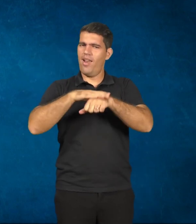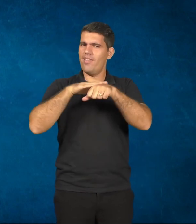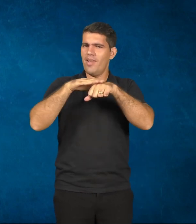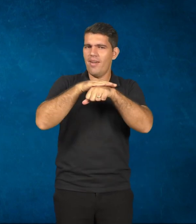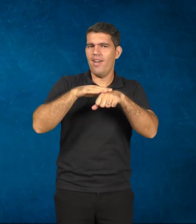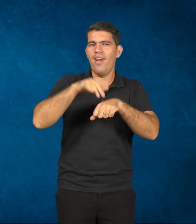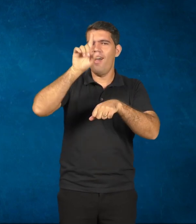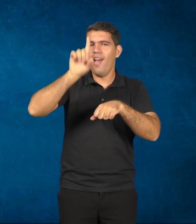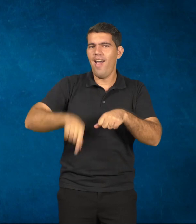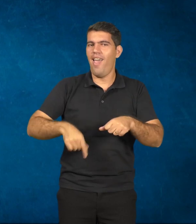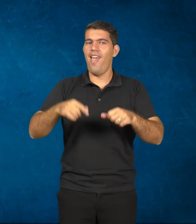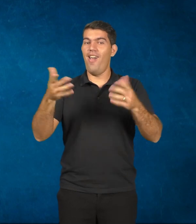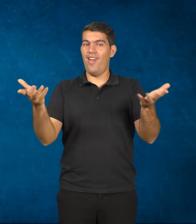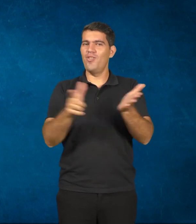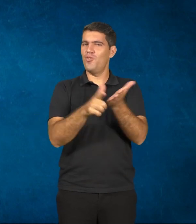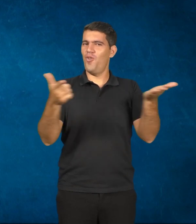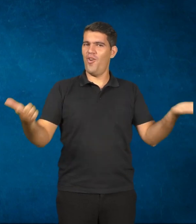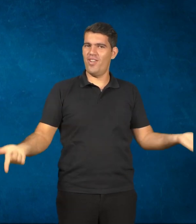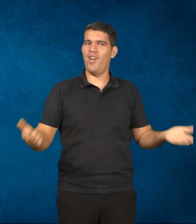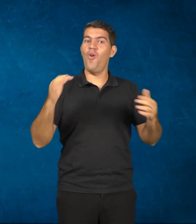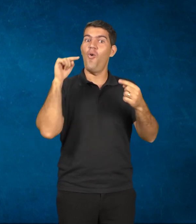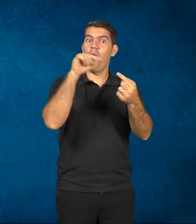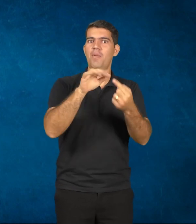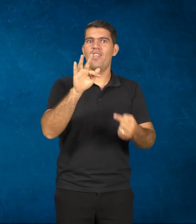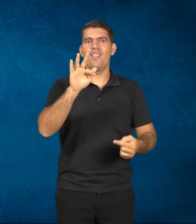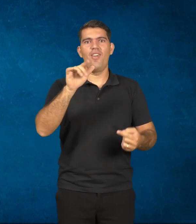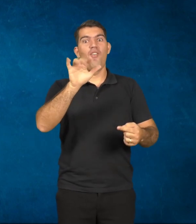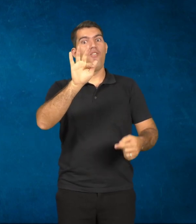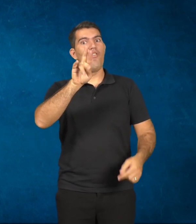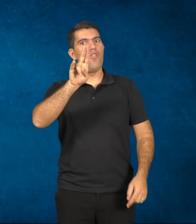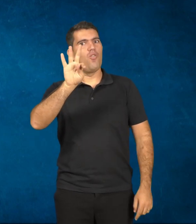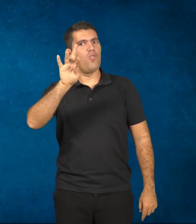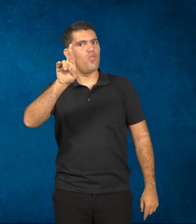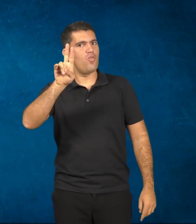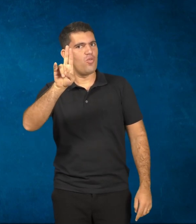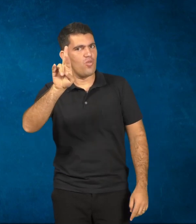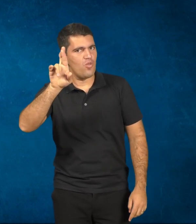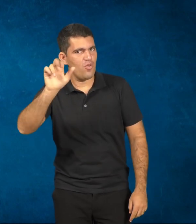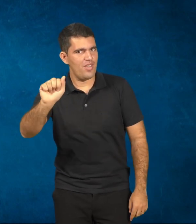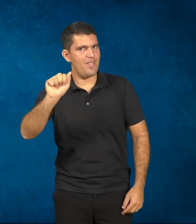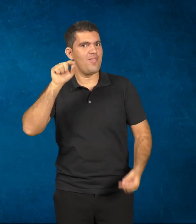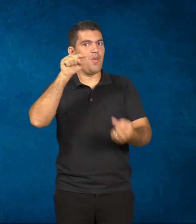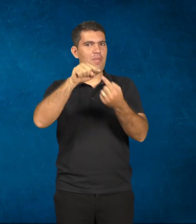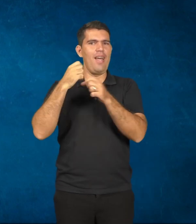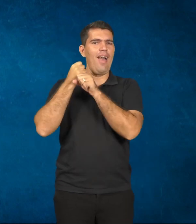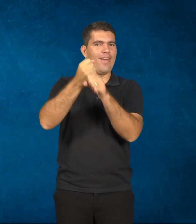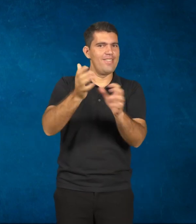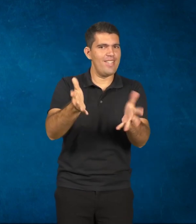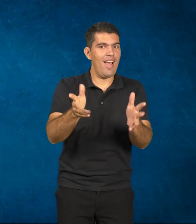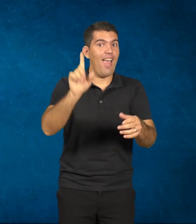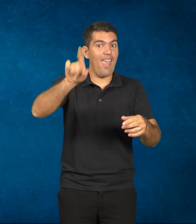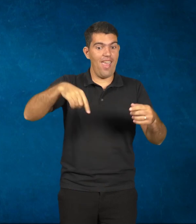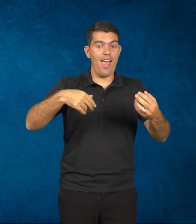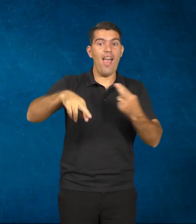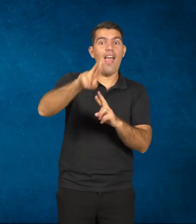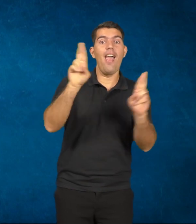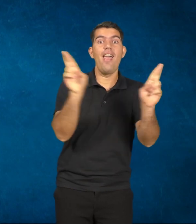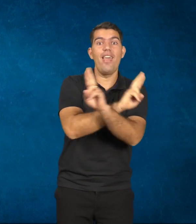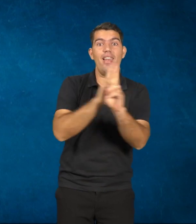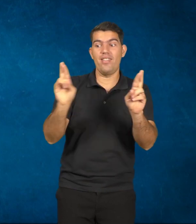assunto que o jornalismo do Canal Futura tem acompanhado nos últimos anos. Estou falando da relação entre tecnologia e sala de aula.